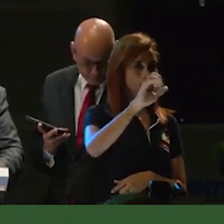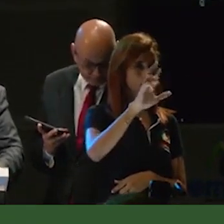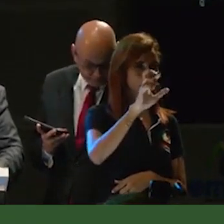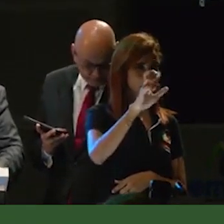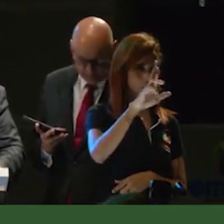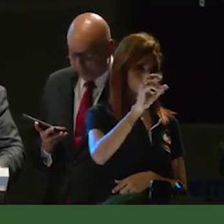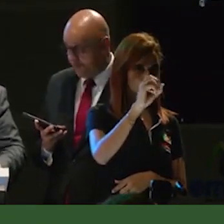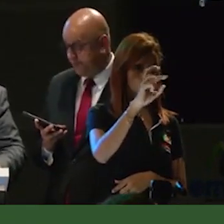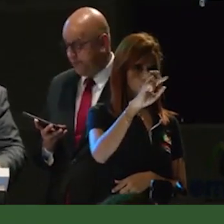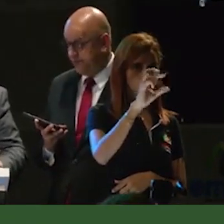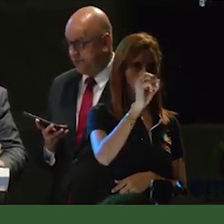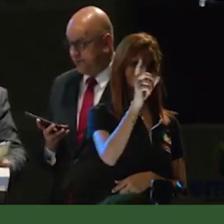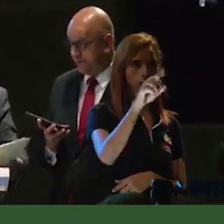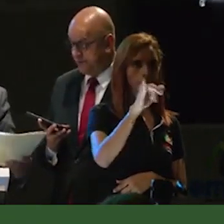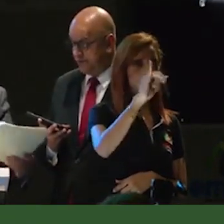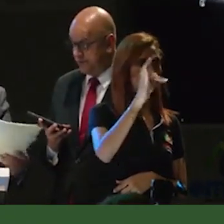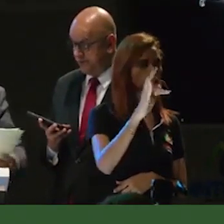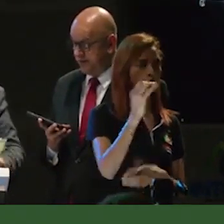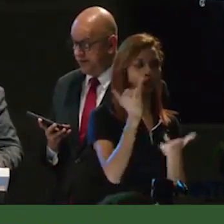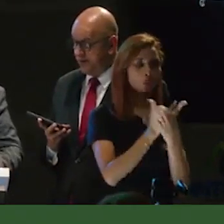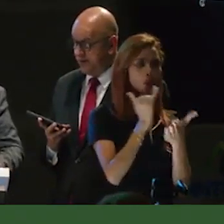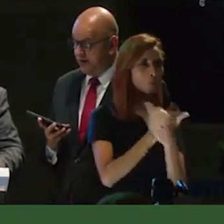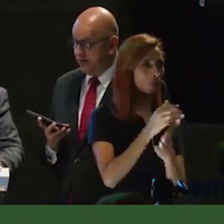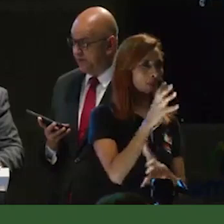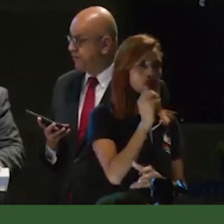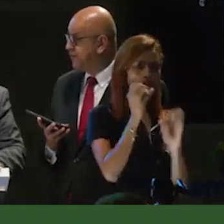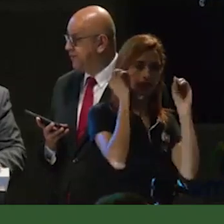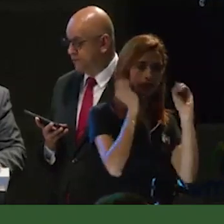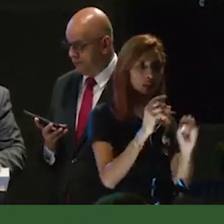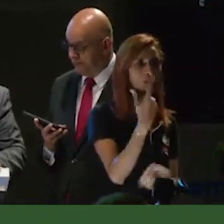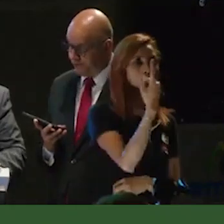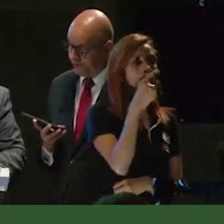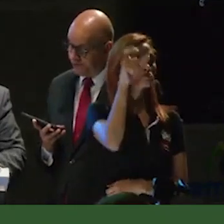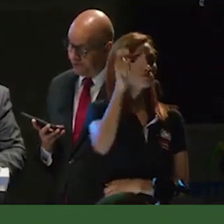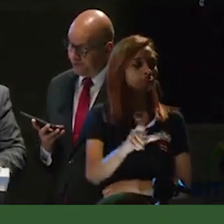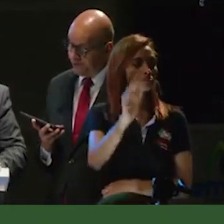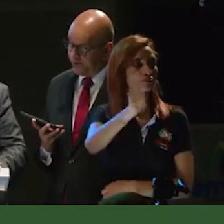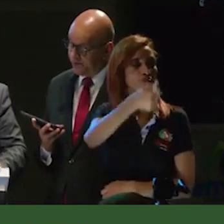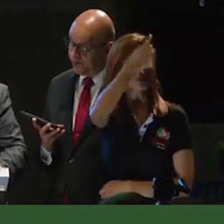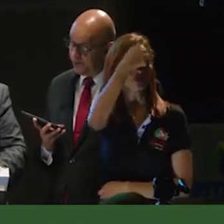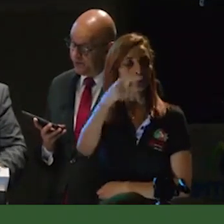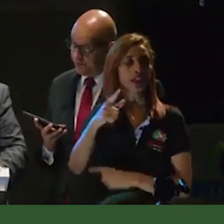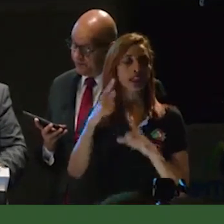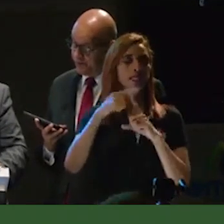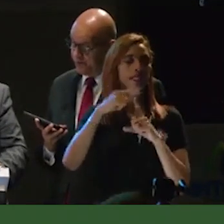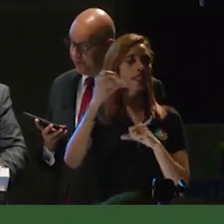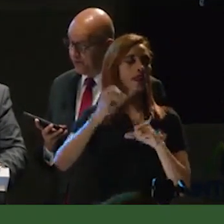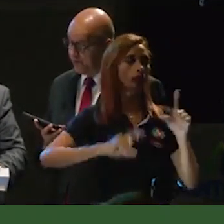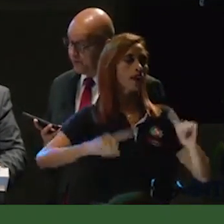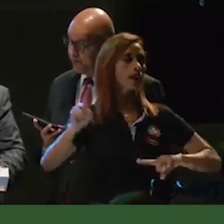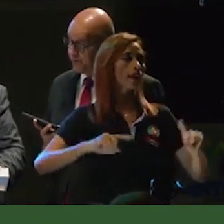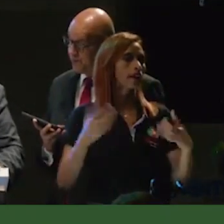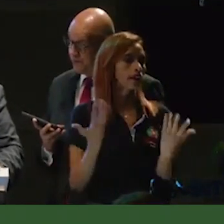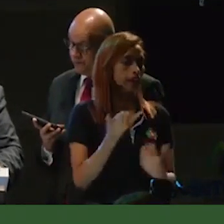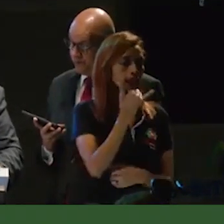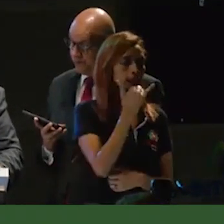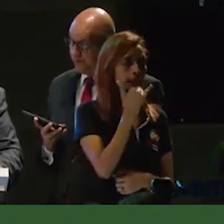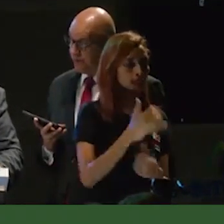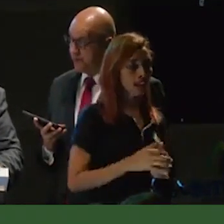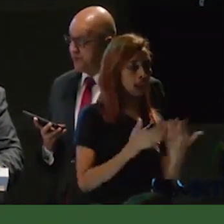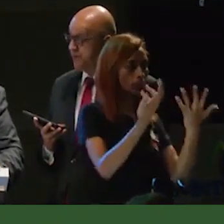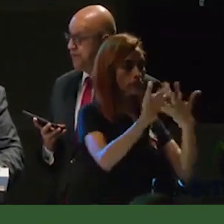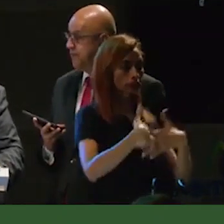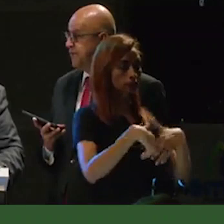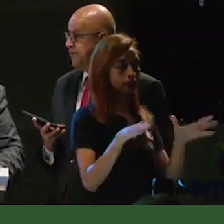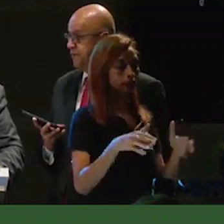y que solo contaba con un miembro principal, el tío del gerente encargado, razón por la cual no le permitía a empresas públicas de